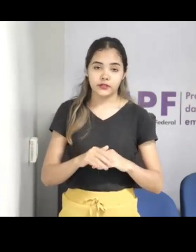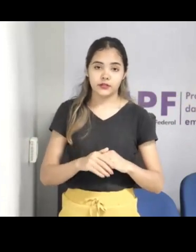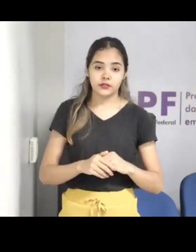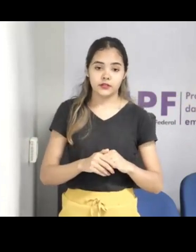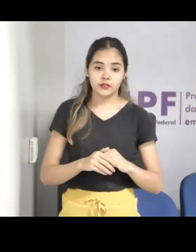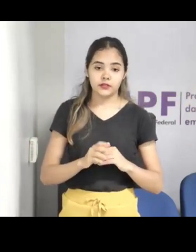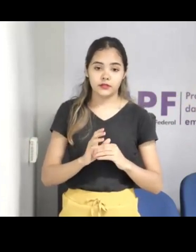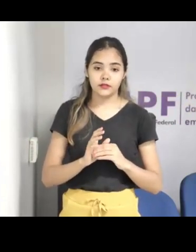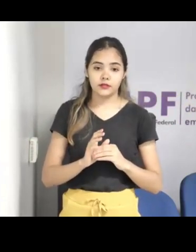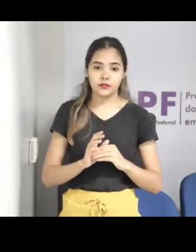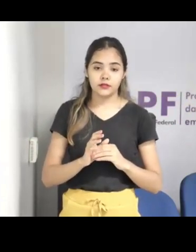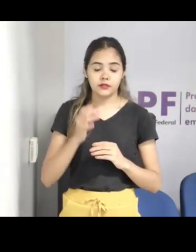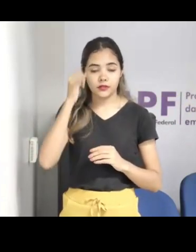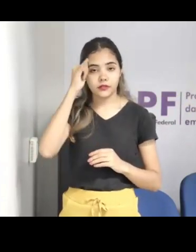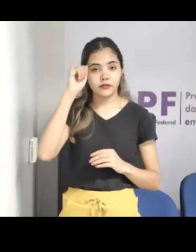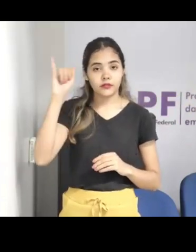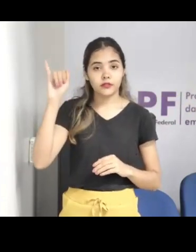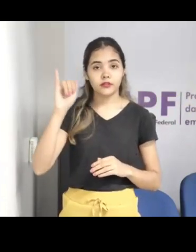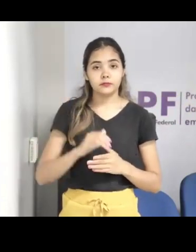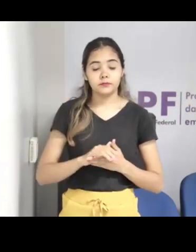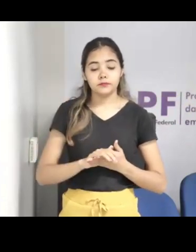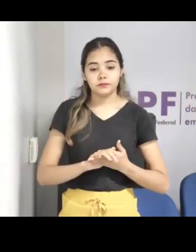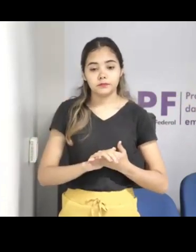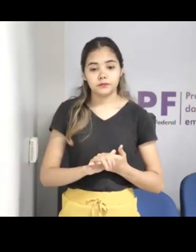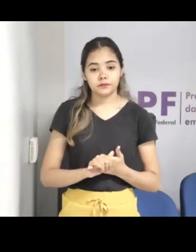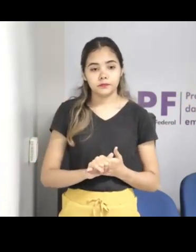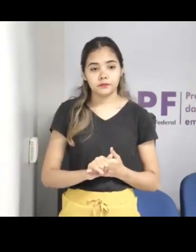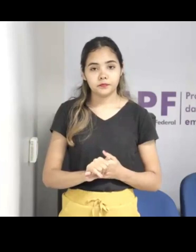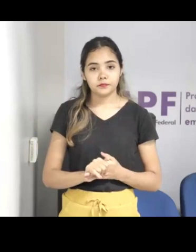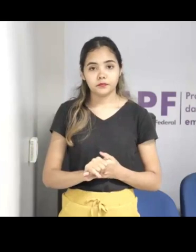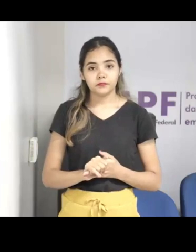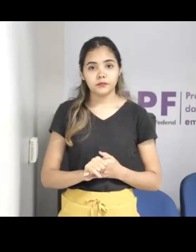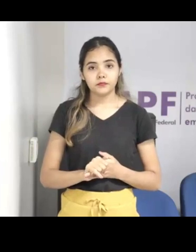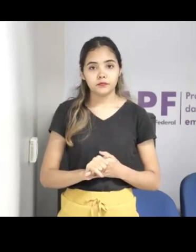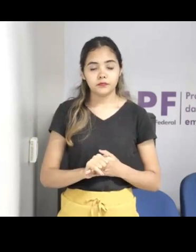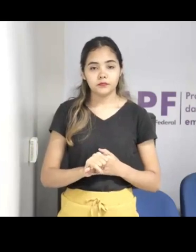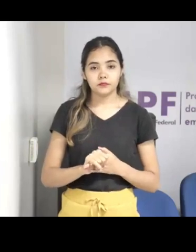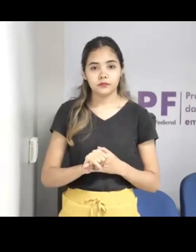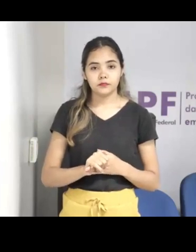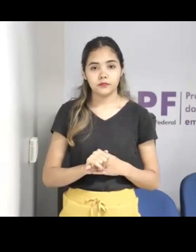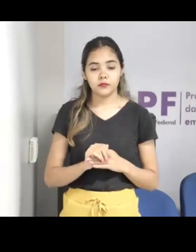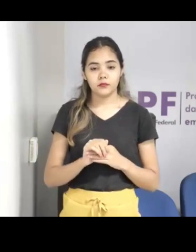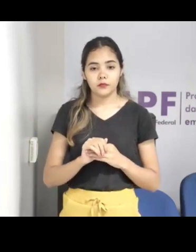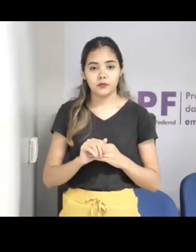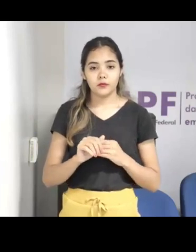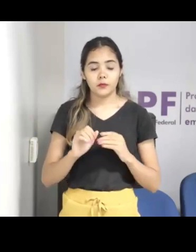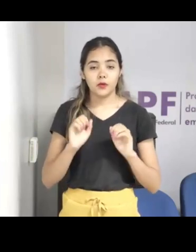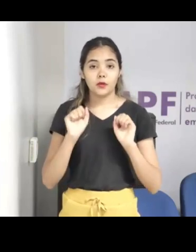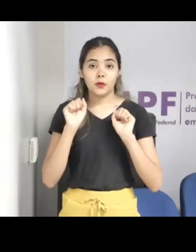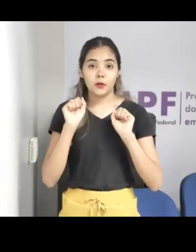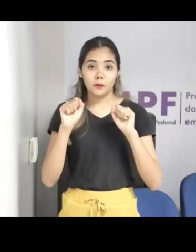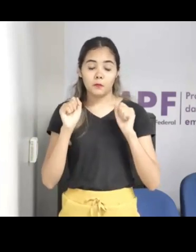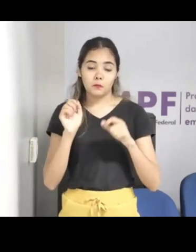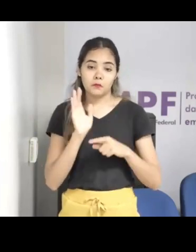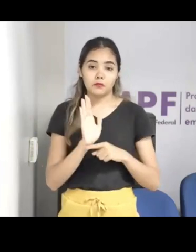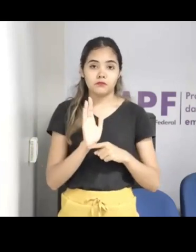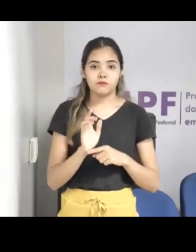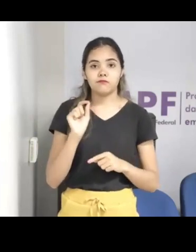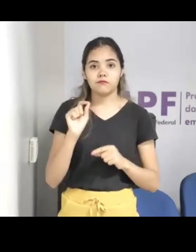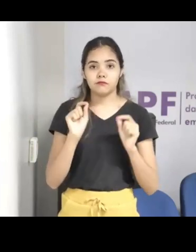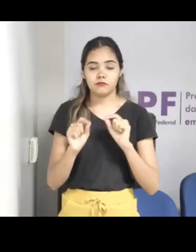evitar que ela jogue um joguinho, a gente consegue evitar que ela entre numa rede social até os 13 anos, talvez, nem todo mundo consegue,